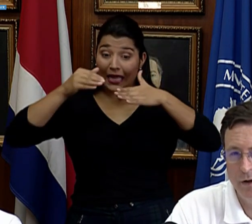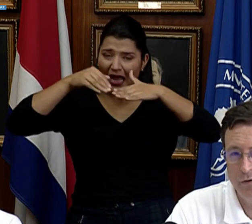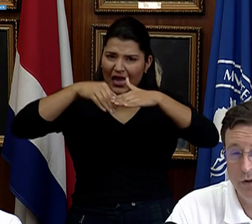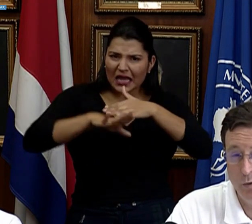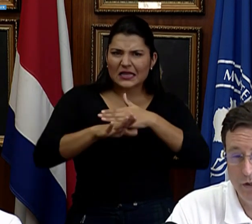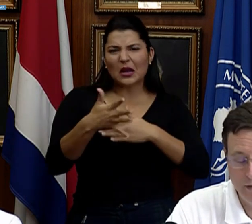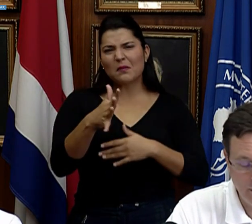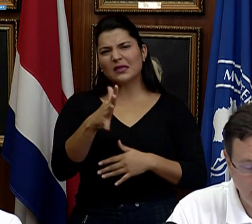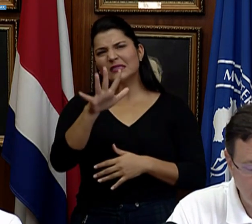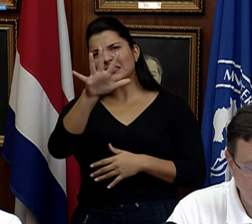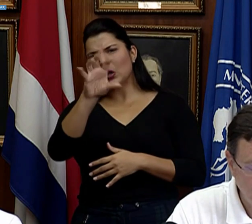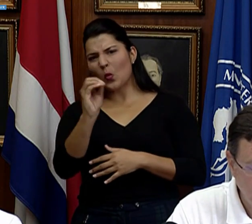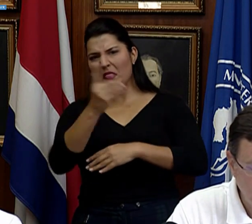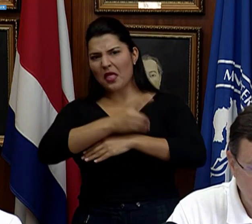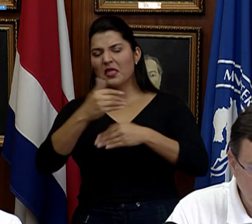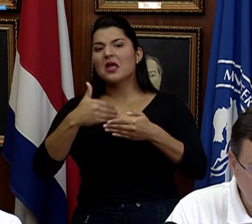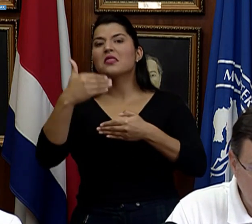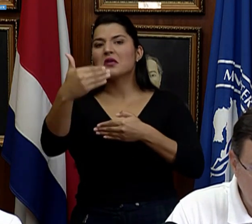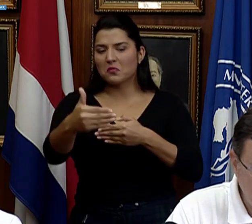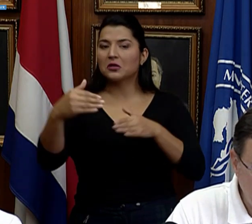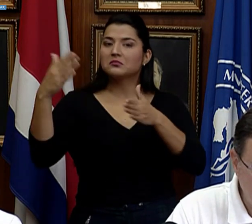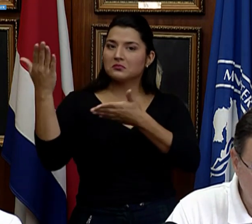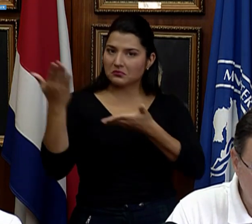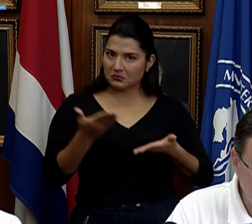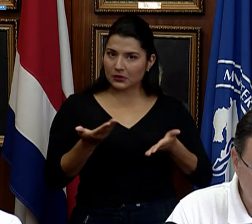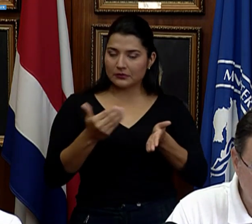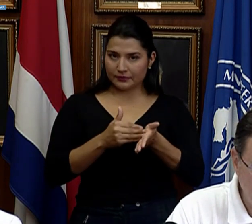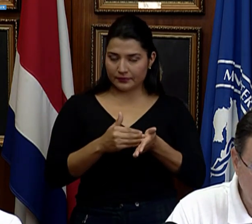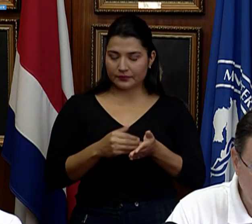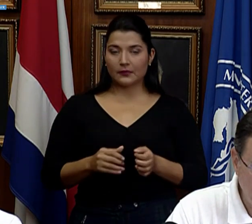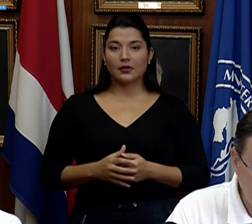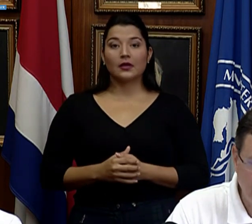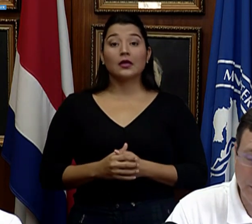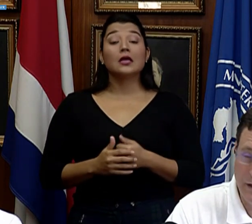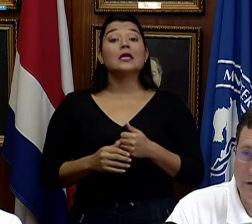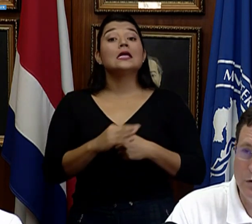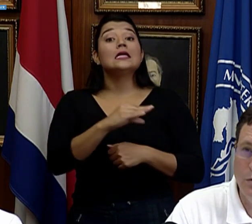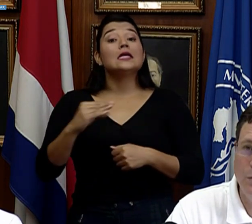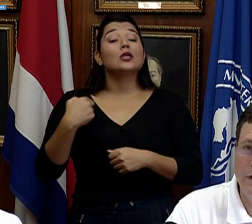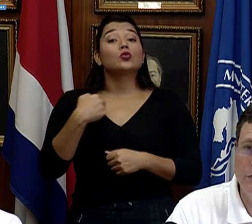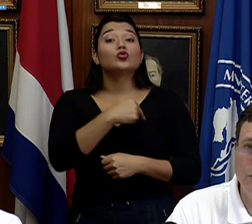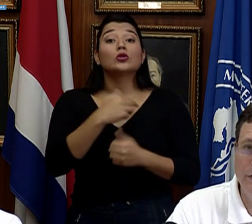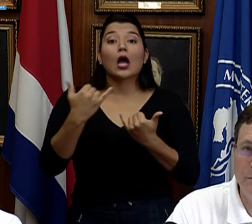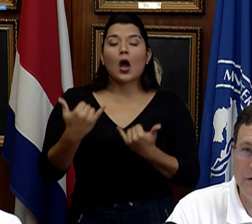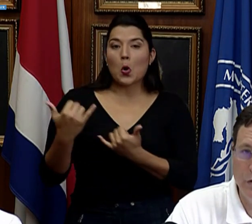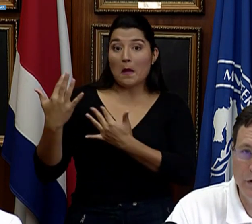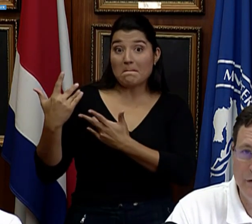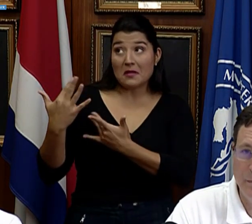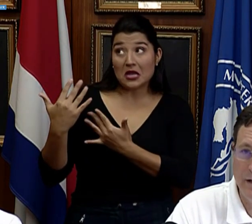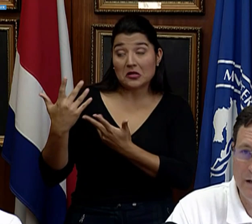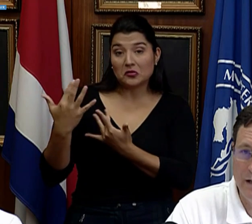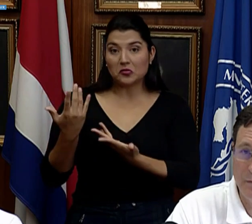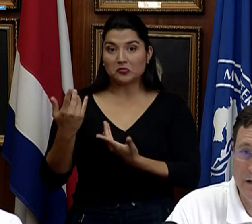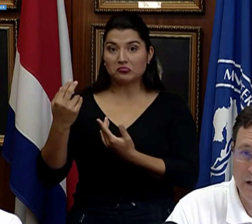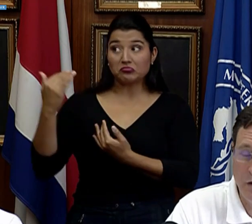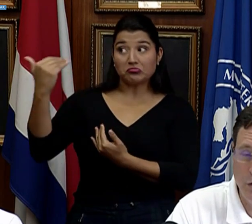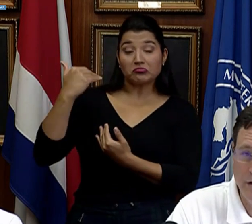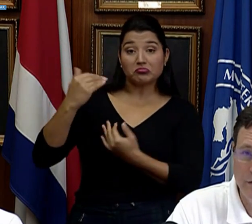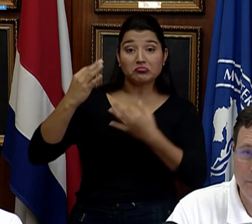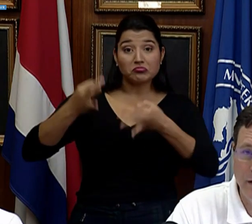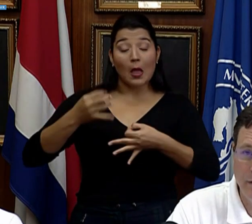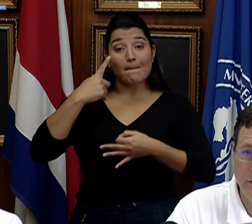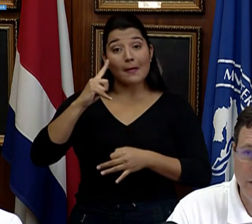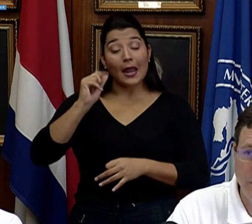en más o menos 50 días y estamos esperando unas confirmaciones para el día de mañana